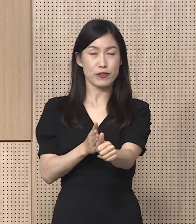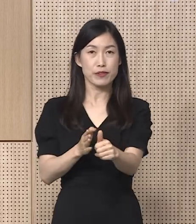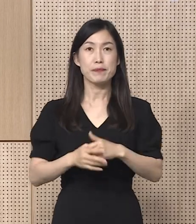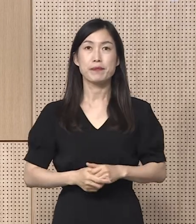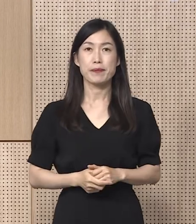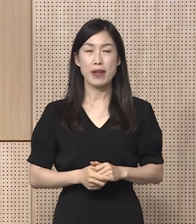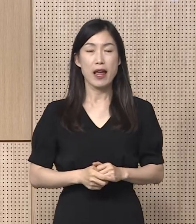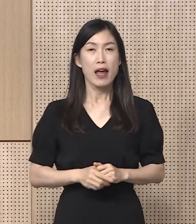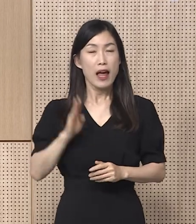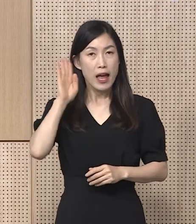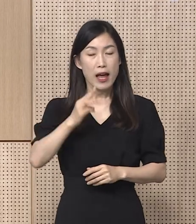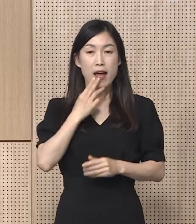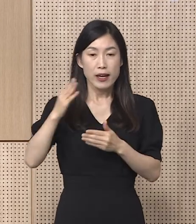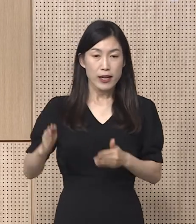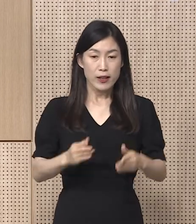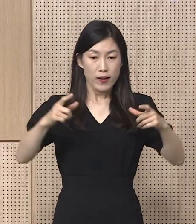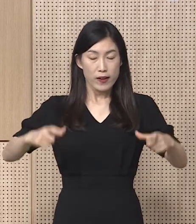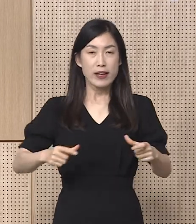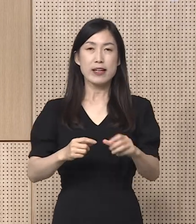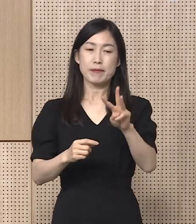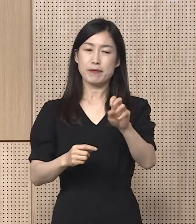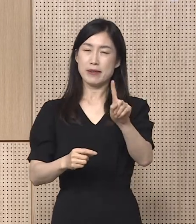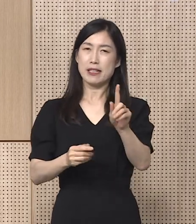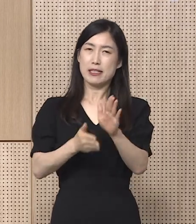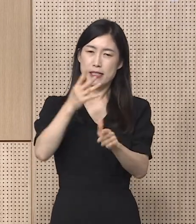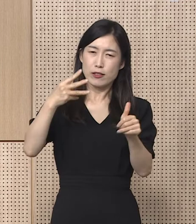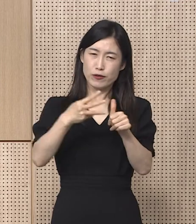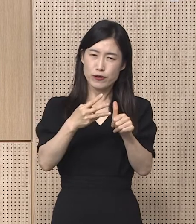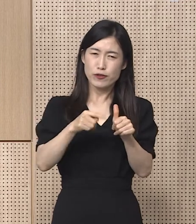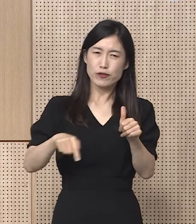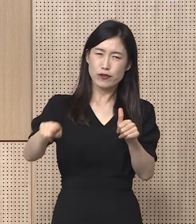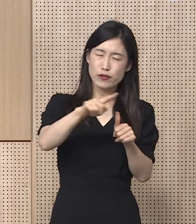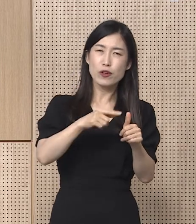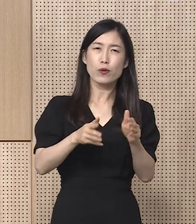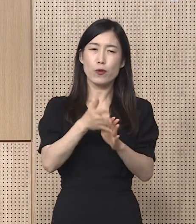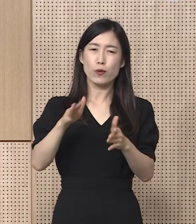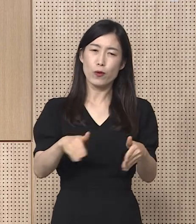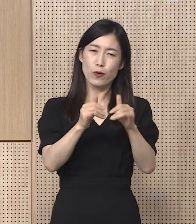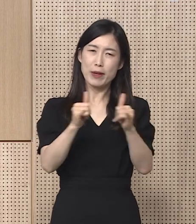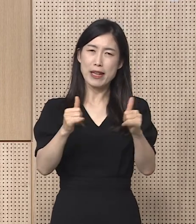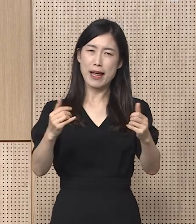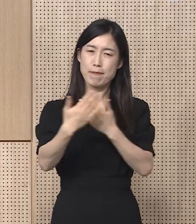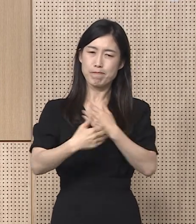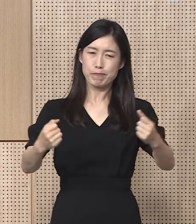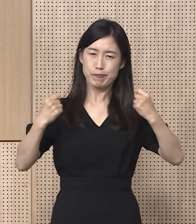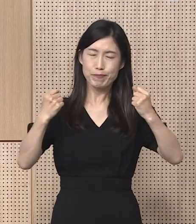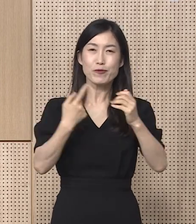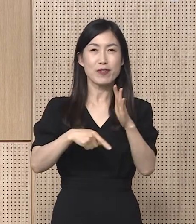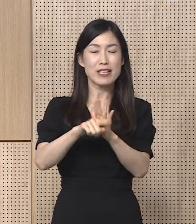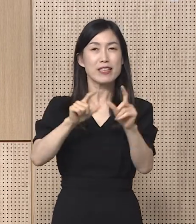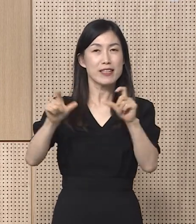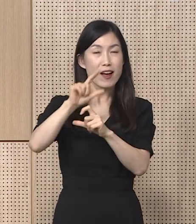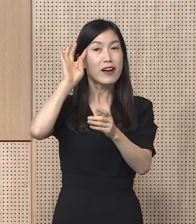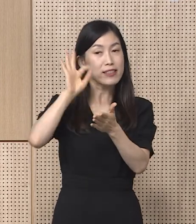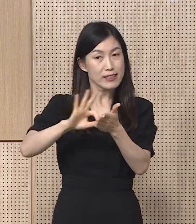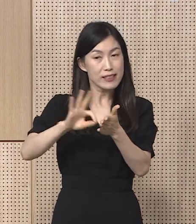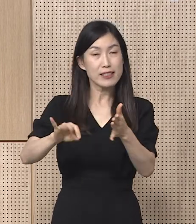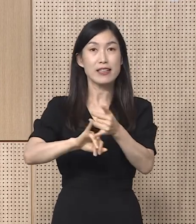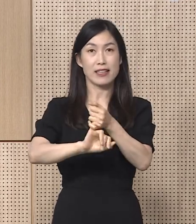앞으로도 경기도는 31개 시군과 함께 코로나19 극복과 도민의 안전을 위해서 최선을 다해 나가겠습니다. 감사합니다.